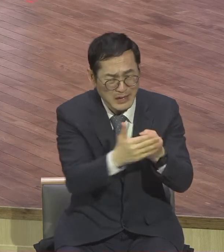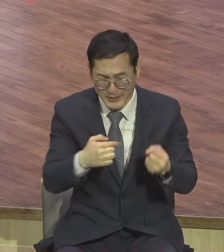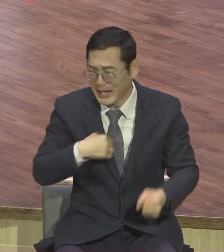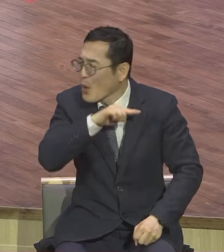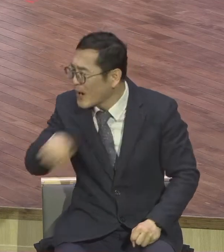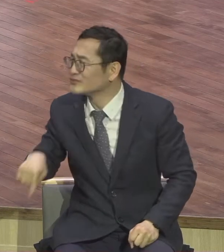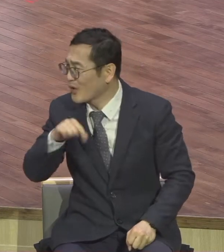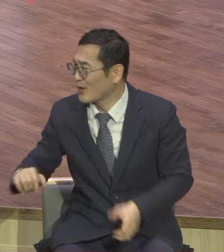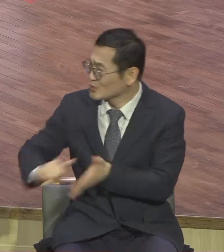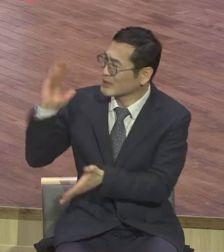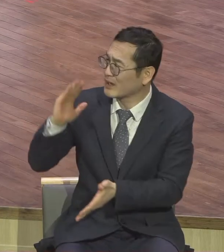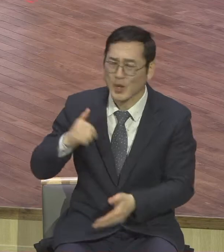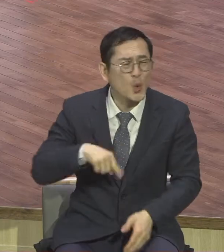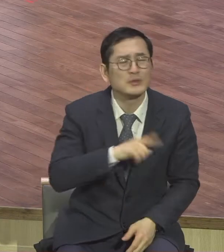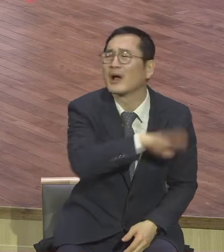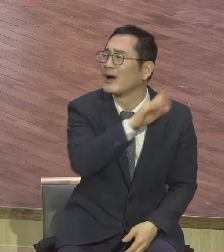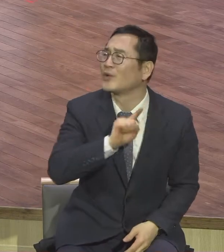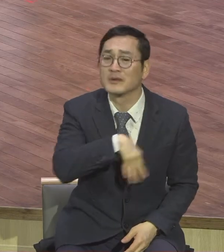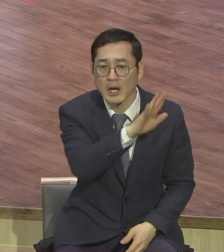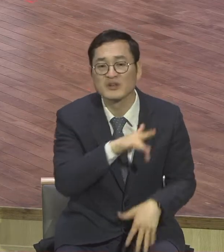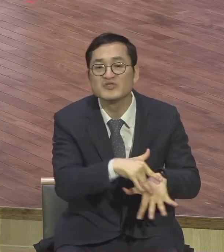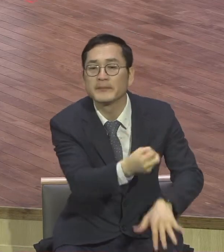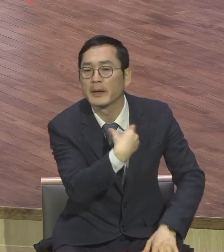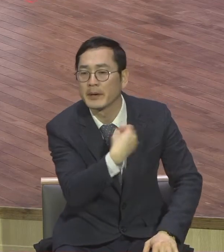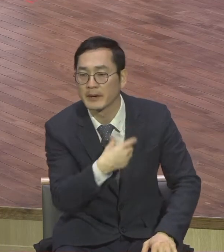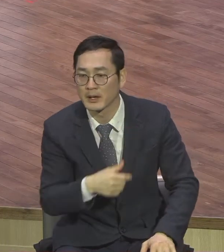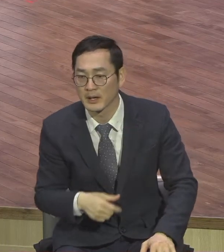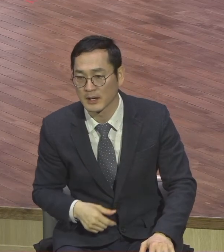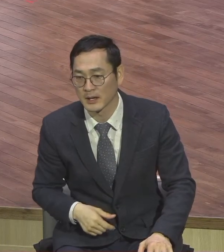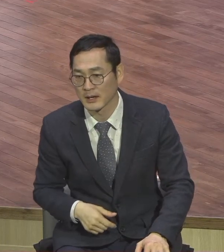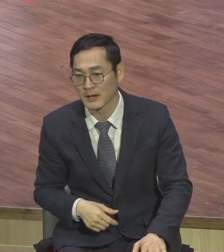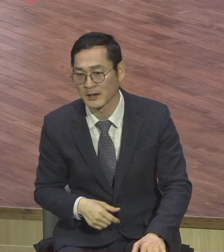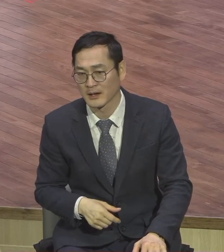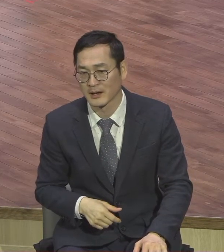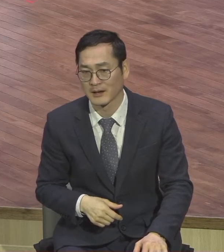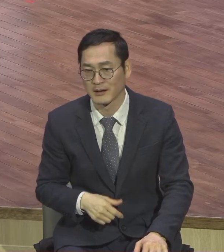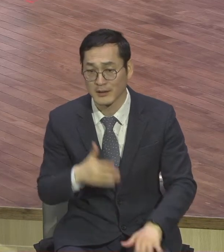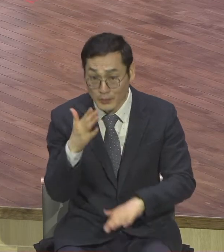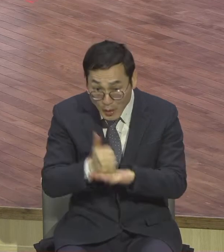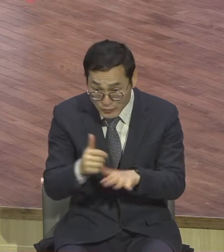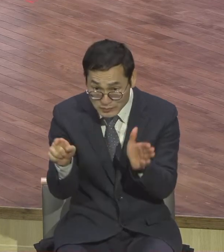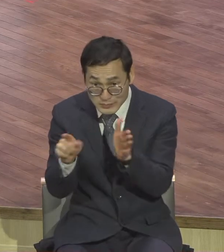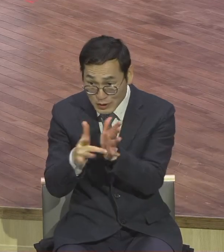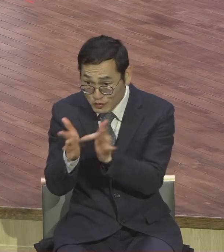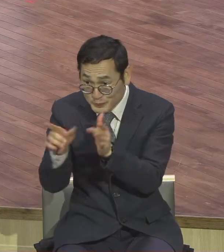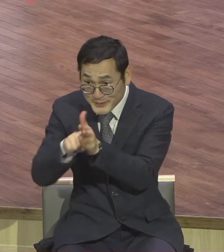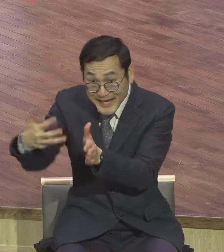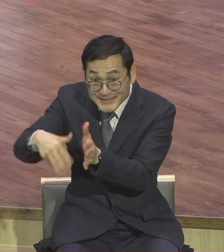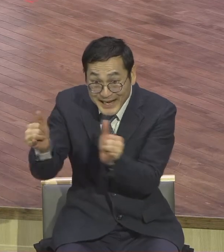그러니 어디로 가겠어요 불신앙하는 성도 찾아가죠 불신앙하는